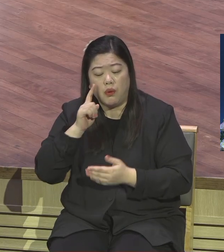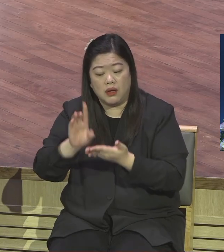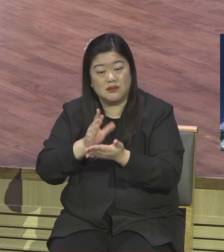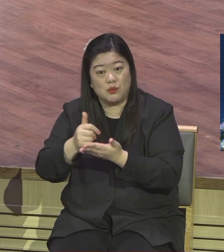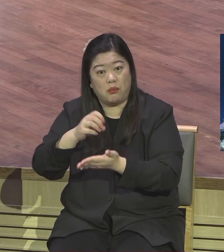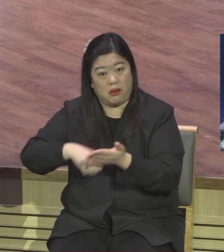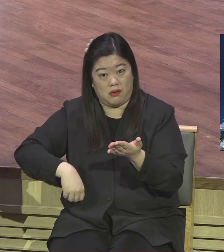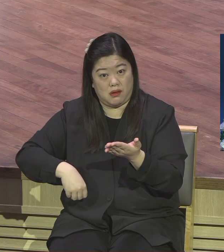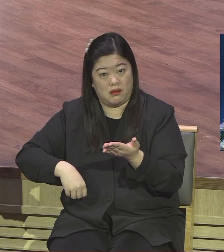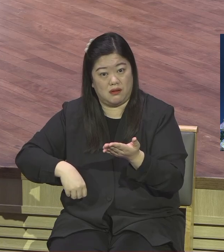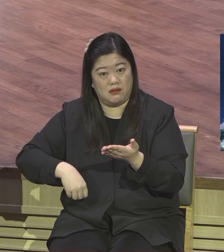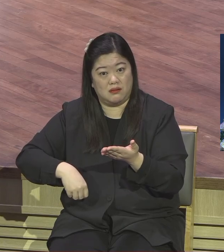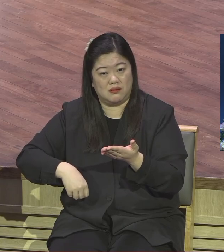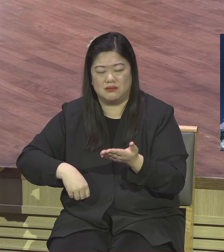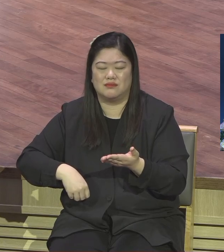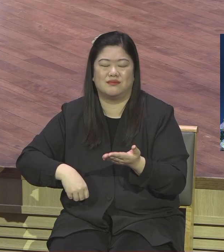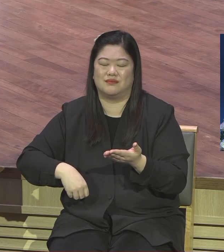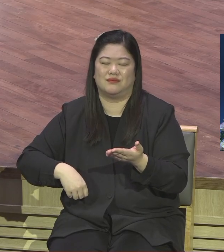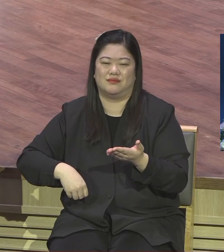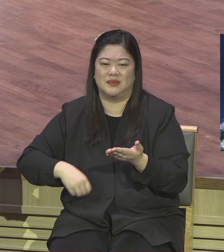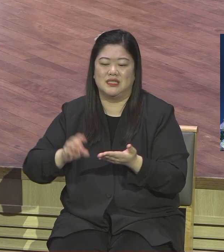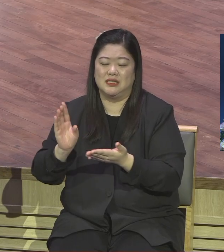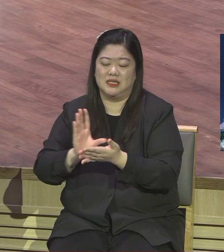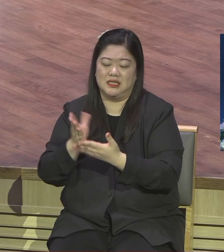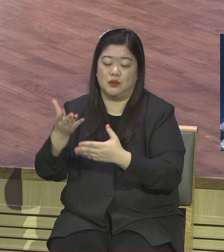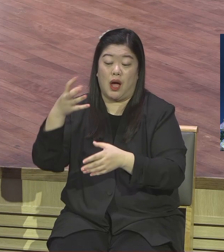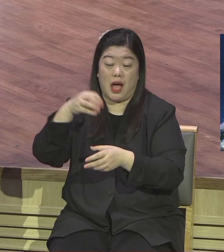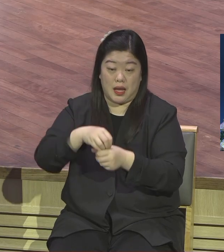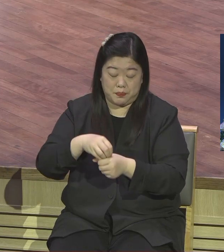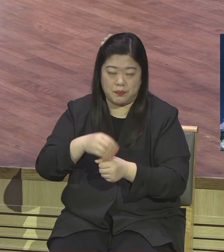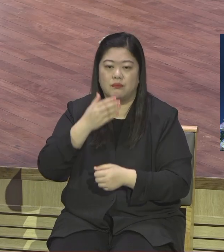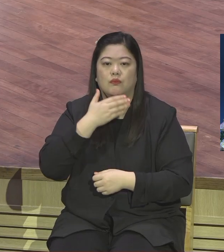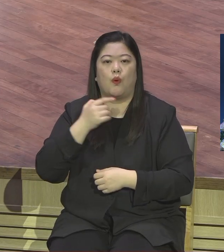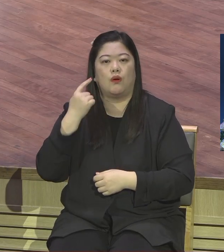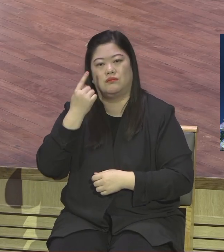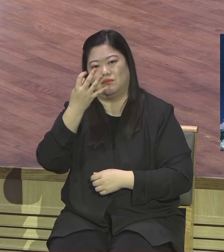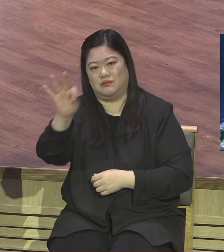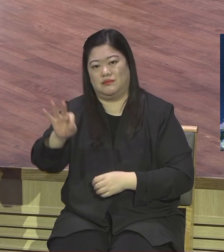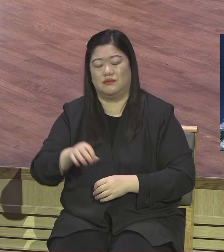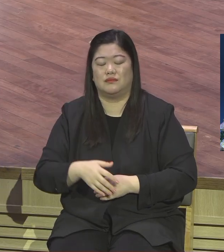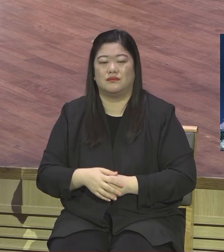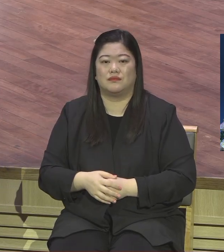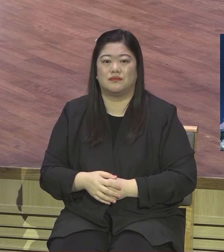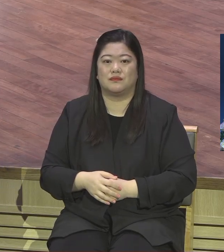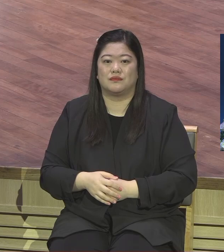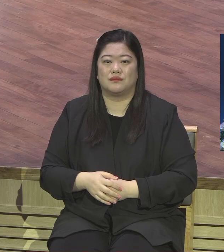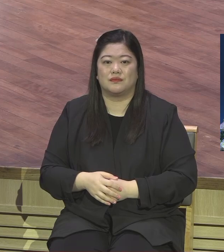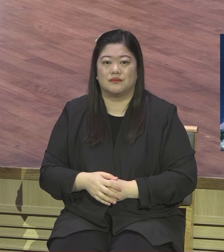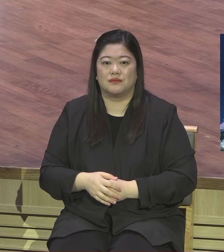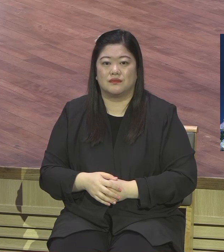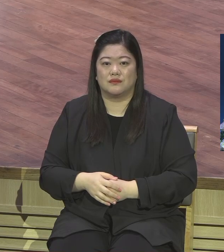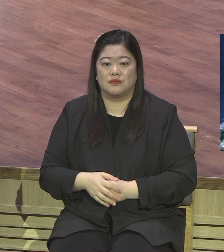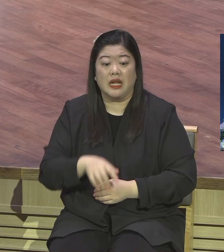복음 아닙니다 교회에 이런 요소들이 있지만 이것이 교회의 본질은 아닙니다 그래서